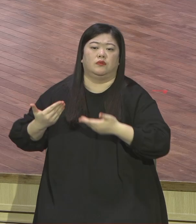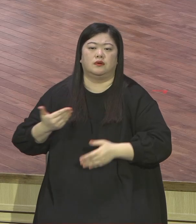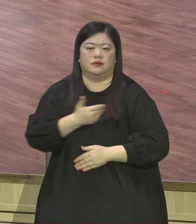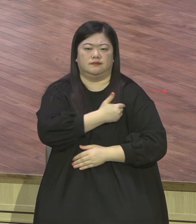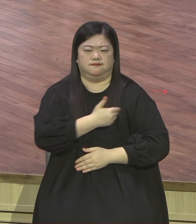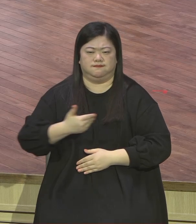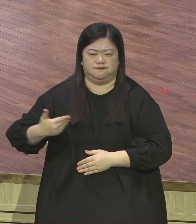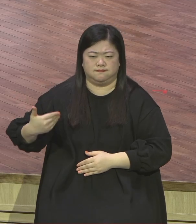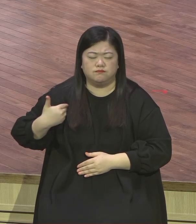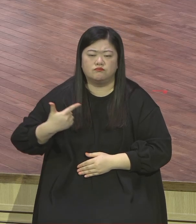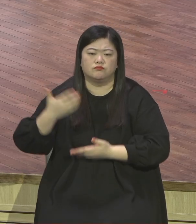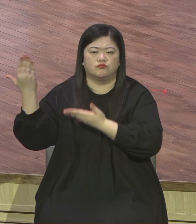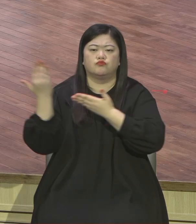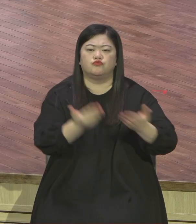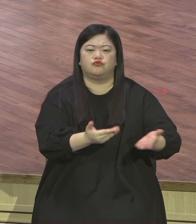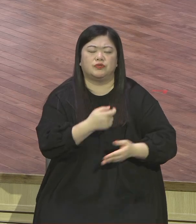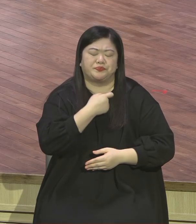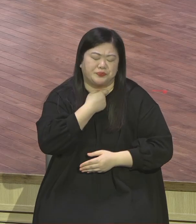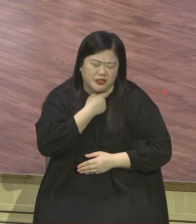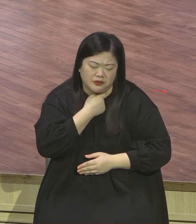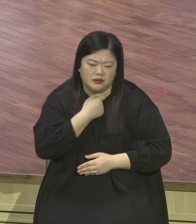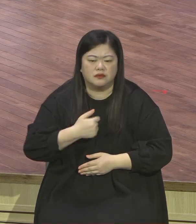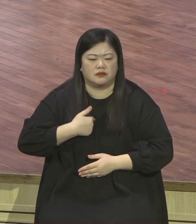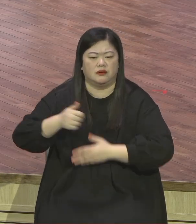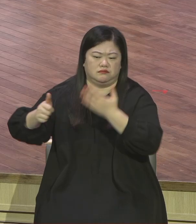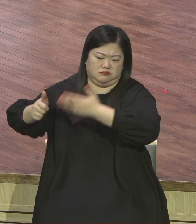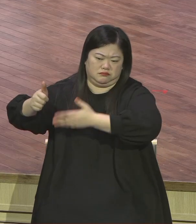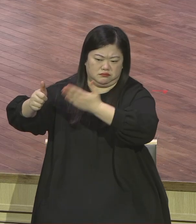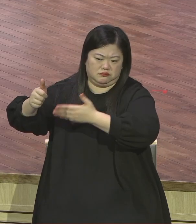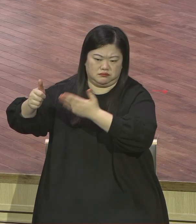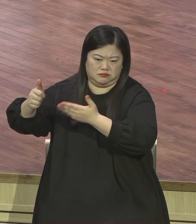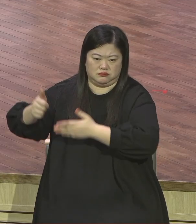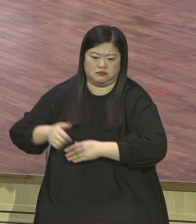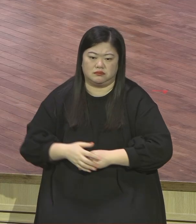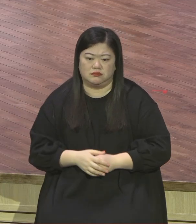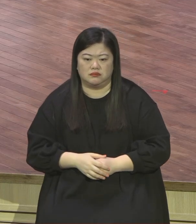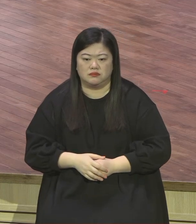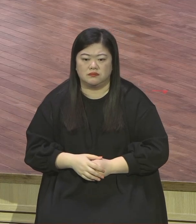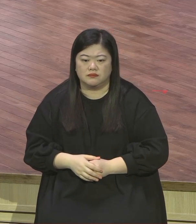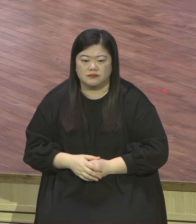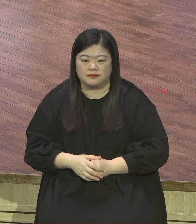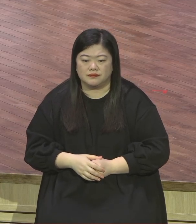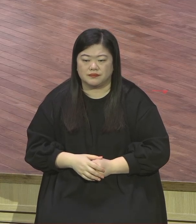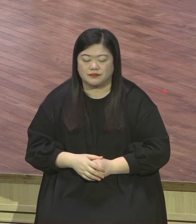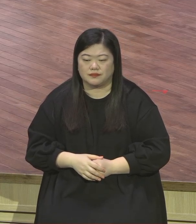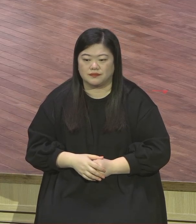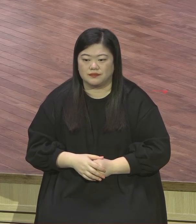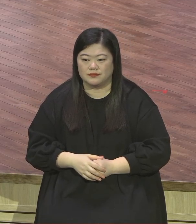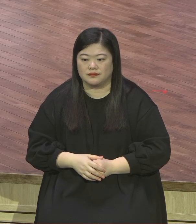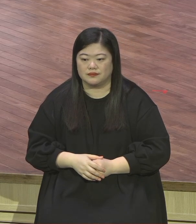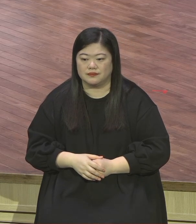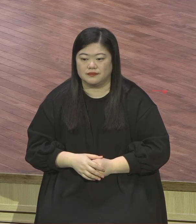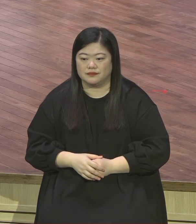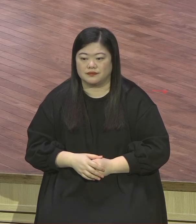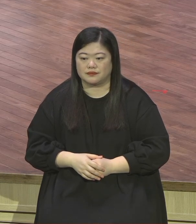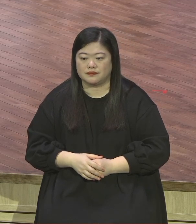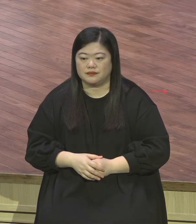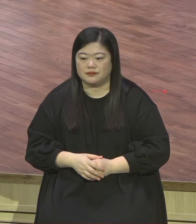구하노라 바울이의 이 고백이 어떻게 이런 비밀을